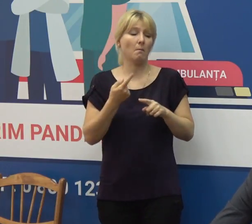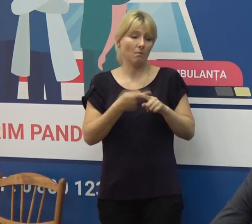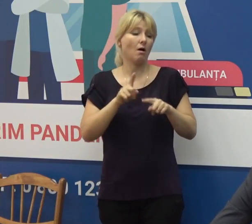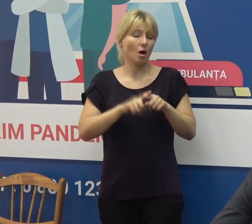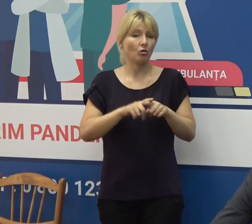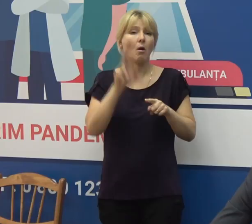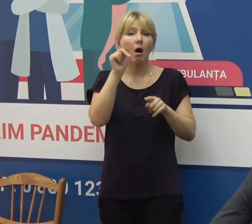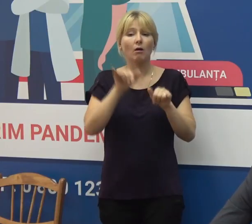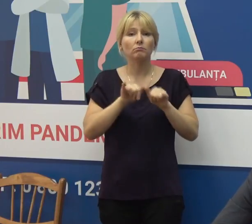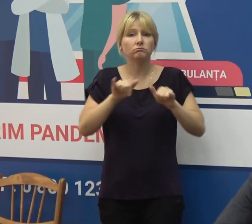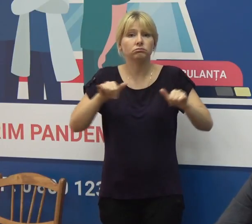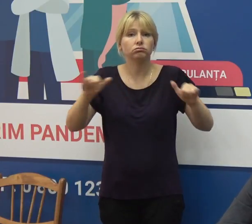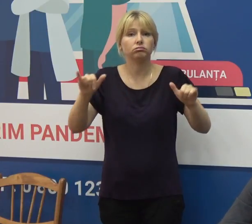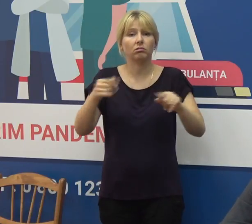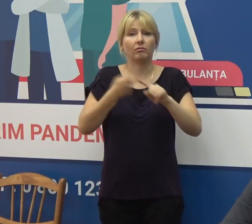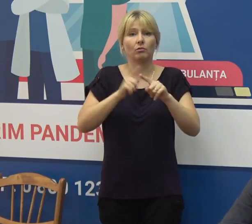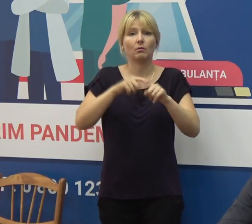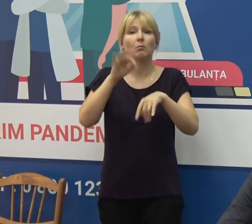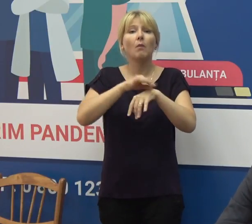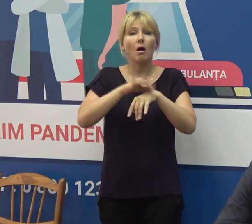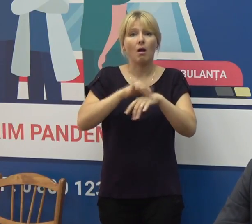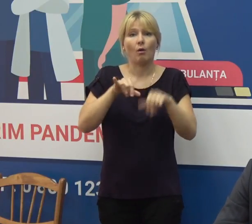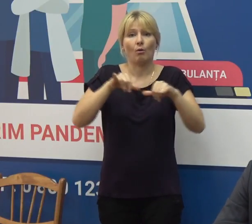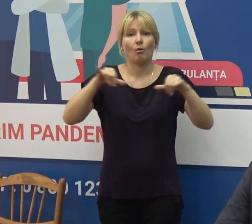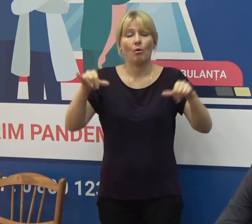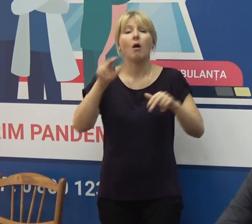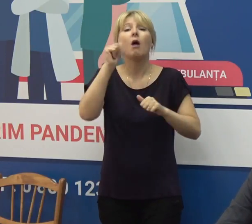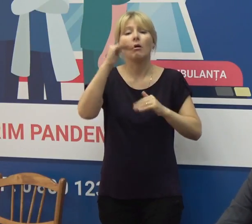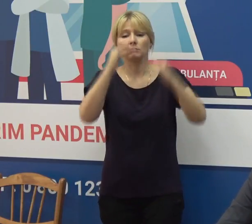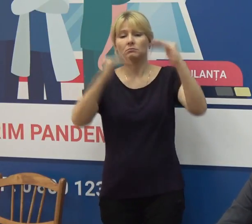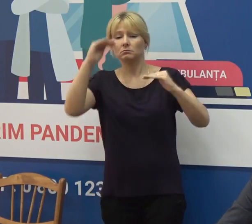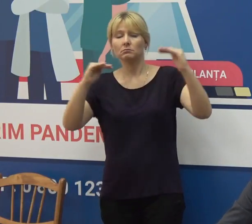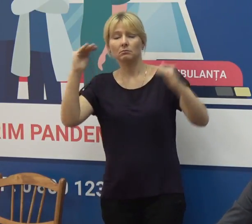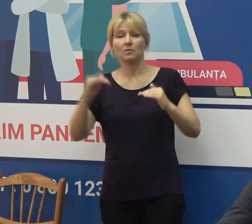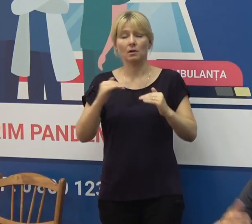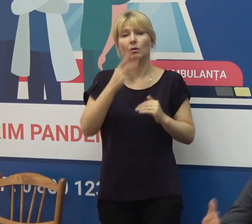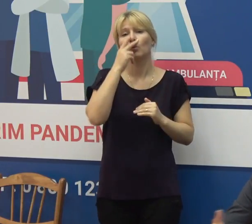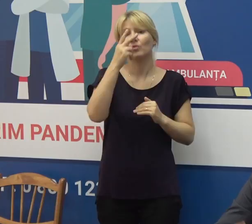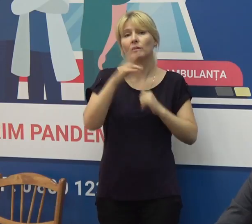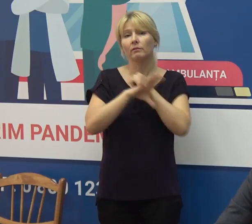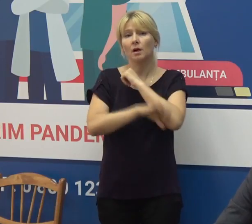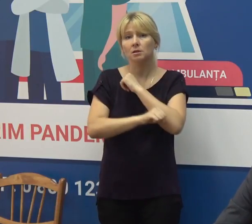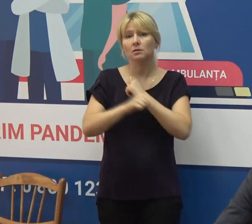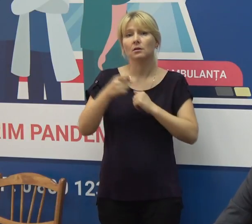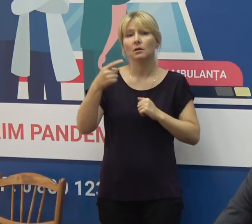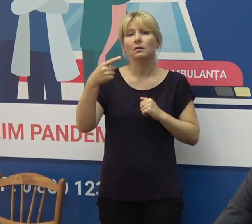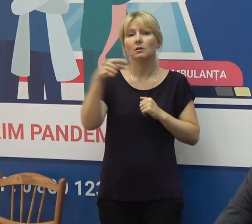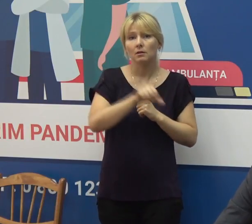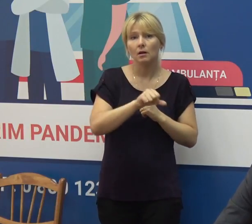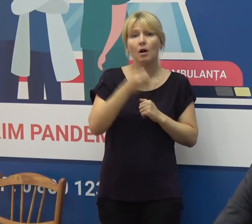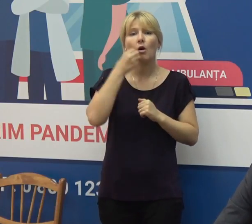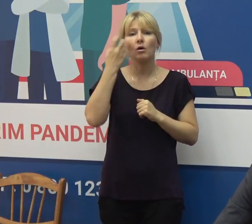evoluției pe care o urmărim de creștere a numărului noi de cazuri, cel mai probabil către sfârșitul săptămânii, în acea zi, când se